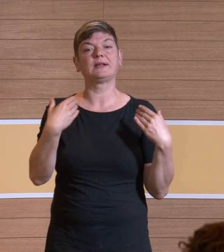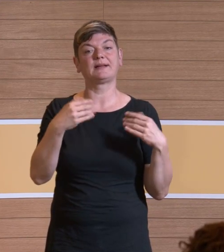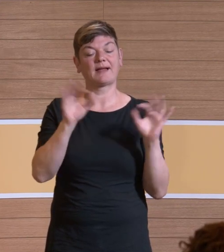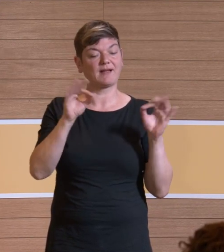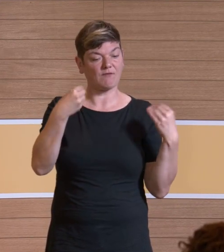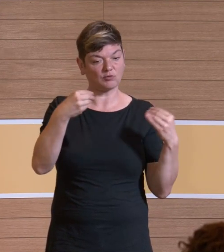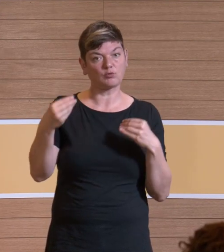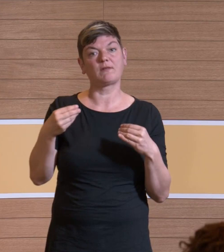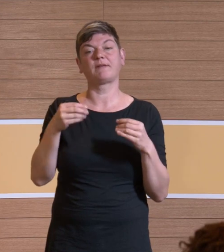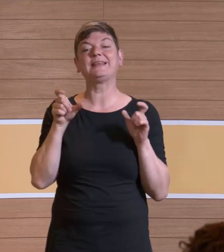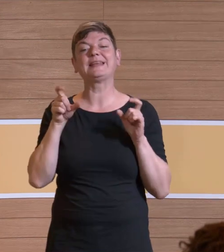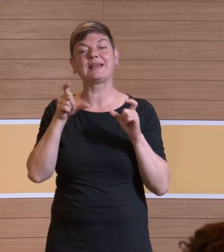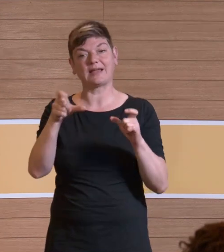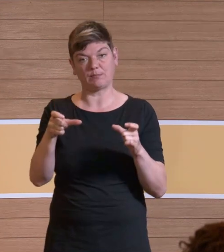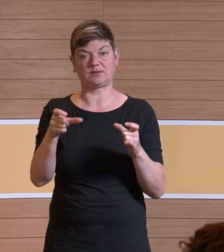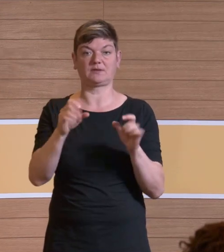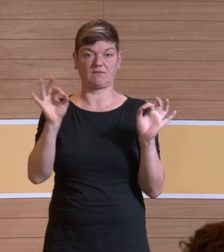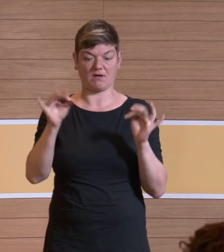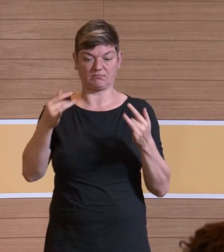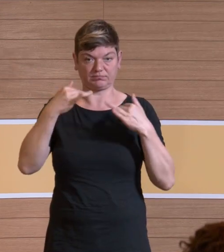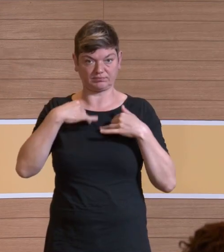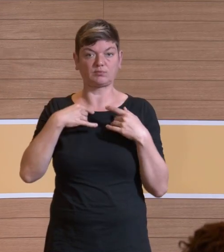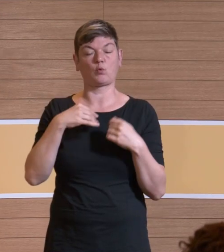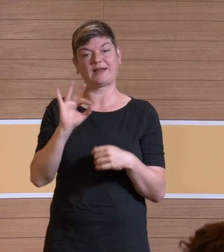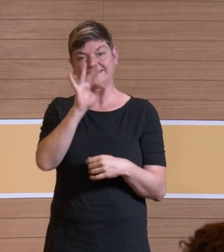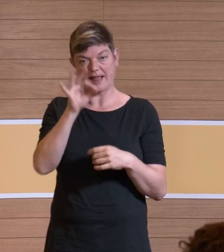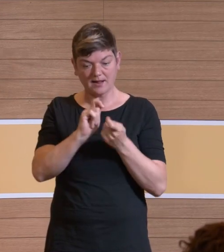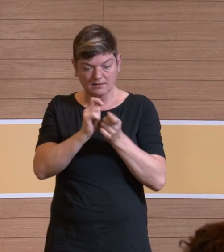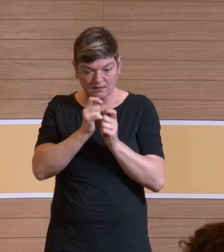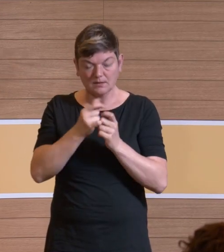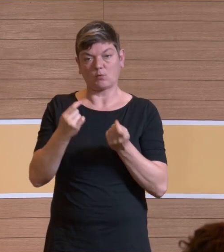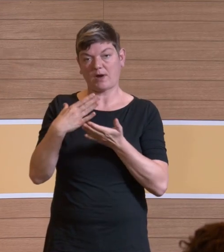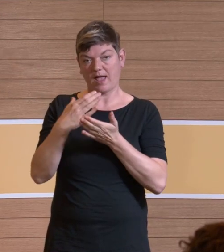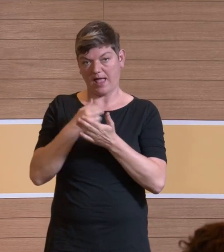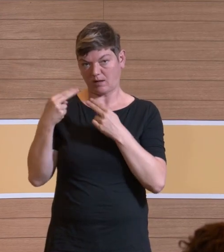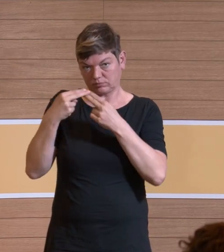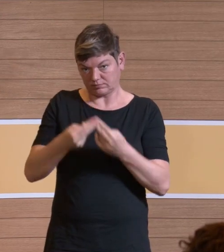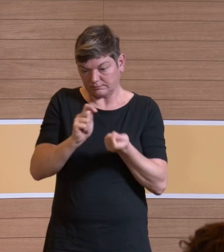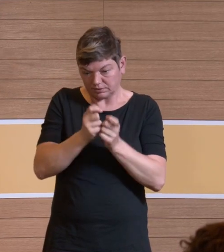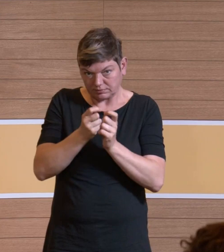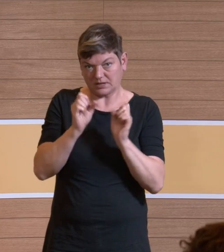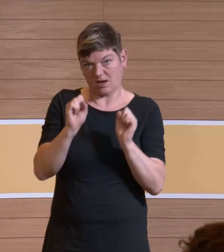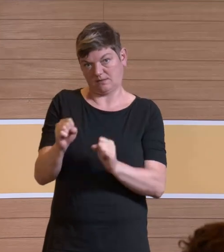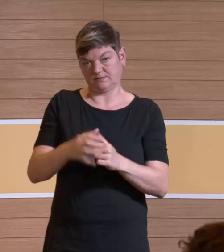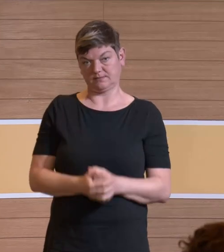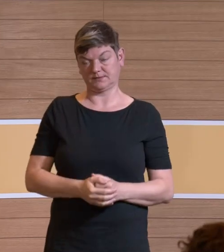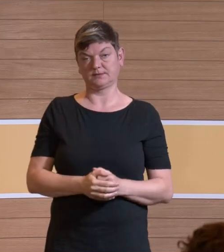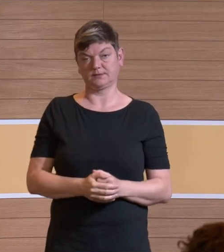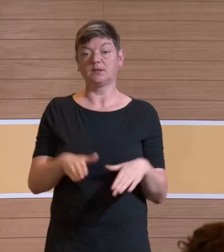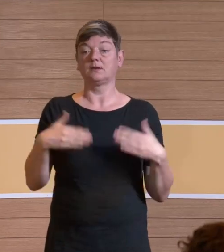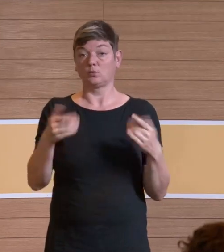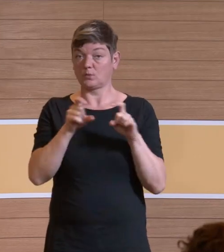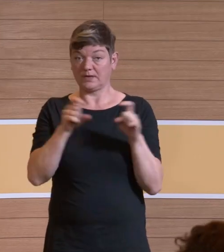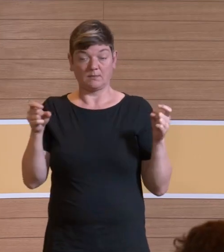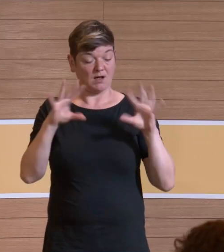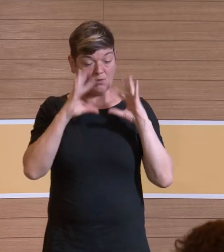mit krebserzeugenden Mutagenen oder reproduktionstoxischen Eigenschaften gehen kann. So komplex das Gemisch, so komplex